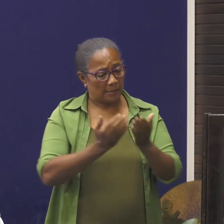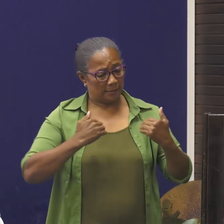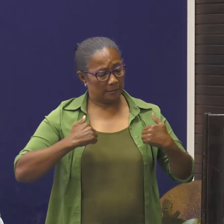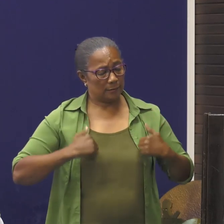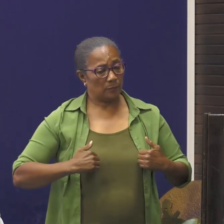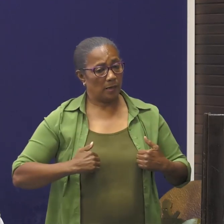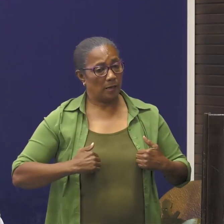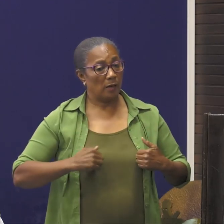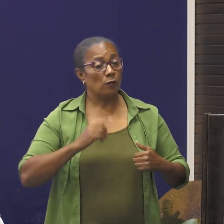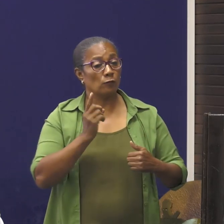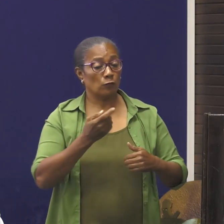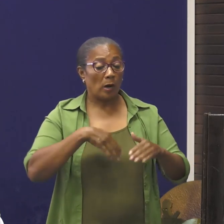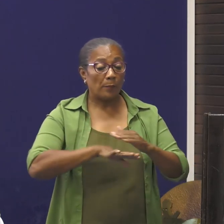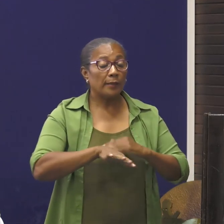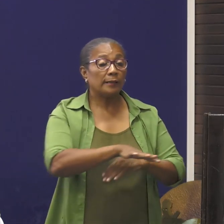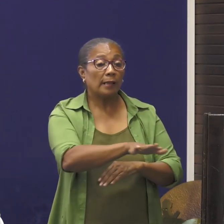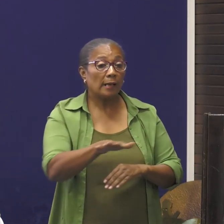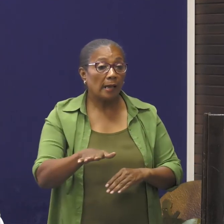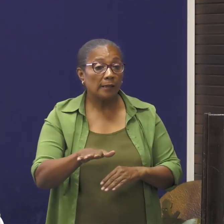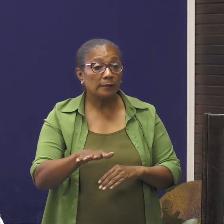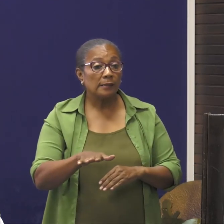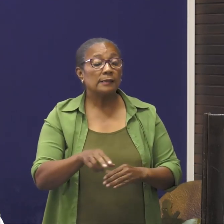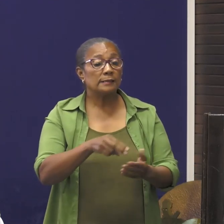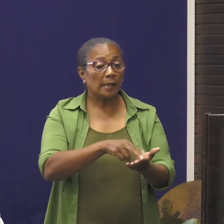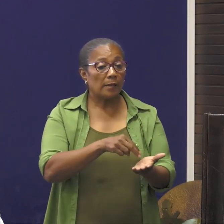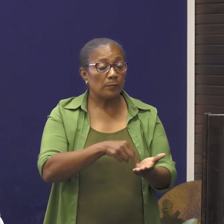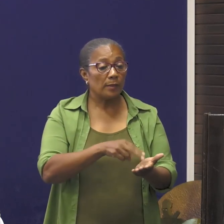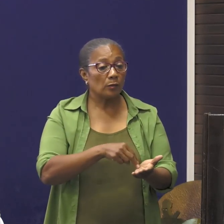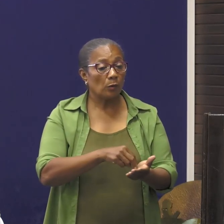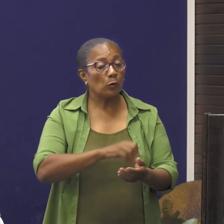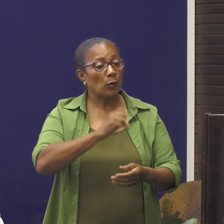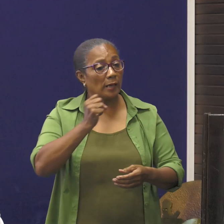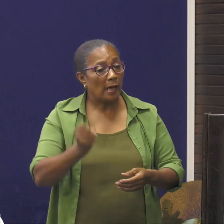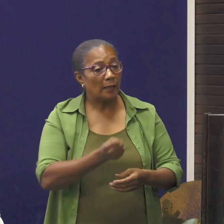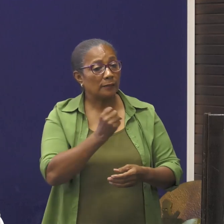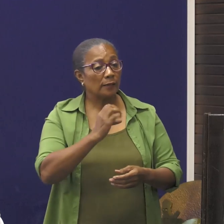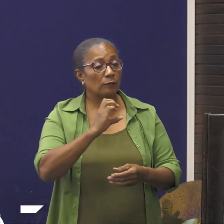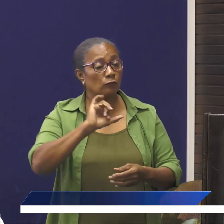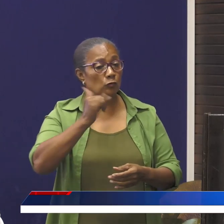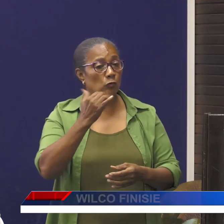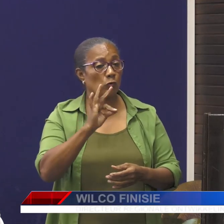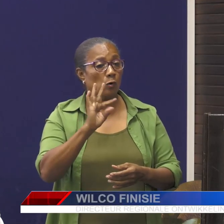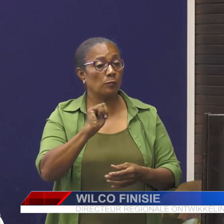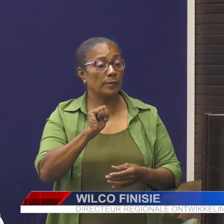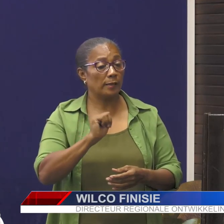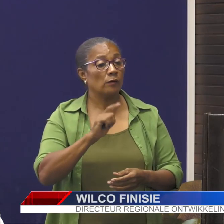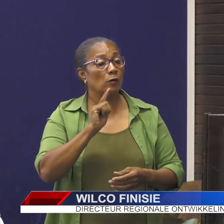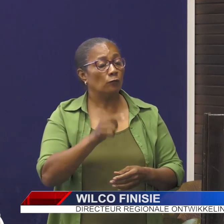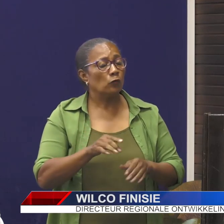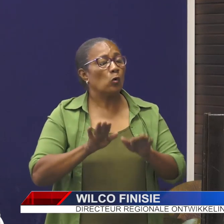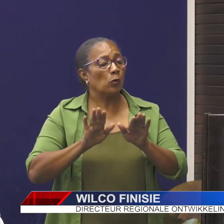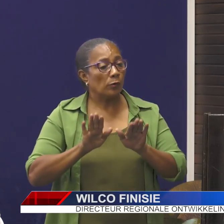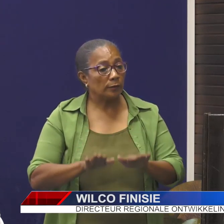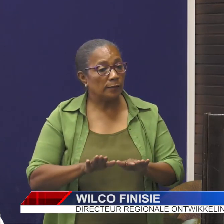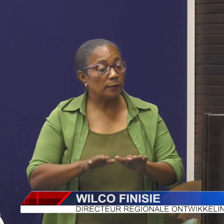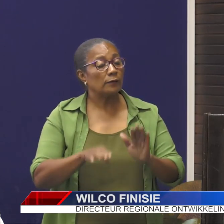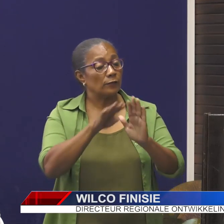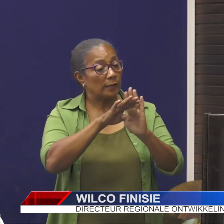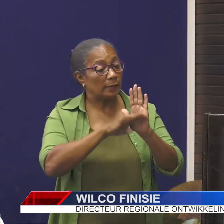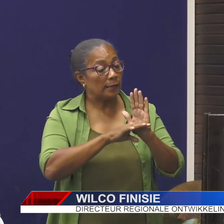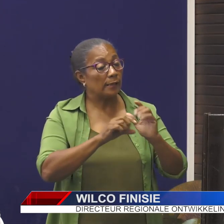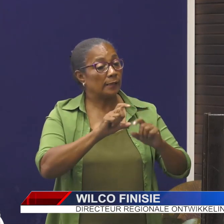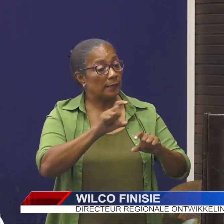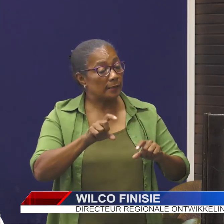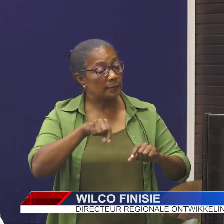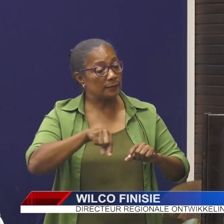ono voor aabene land zang en meek gebruikt, gweent die meek gebruikt voor Nieuw-Kombe voeding hoort en schrijven naar de regels die